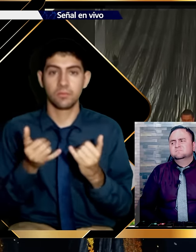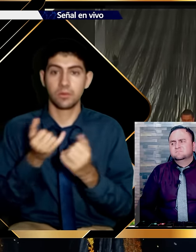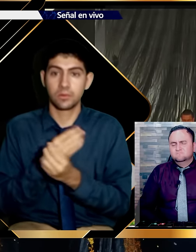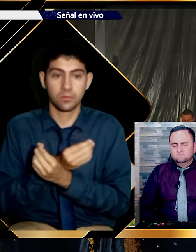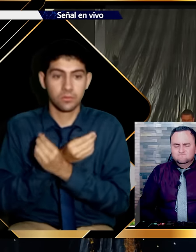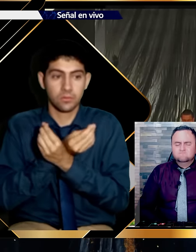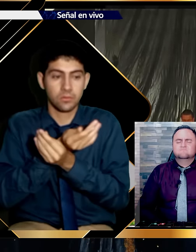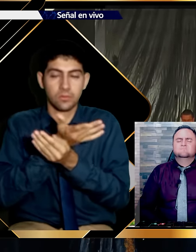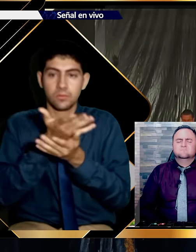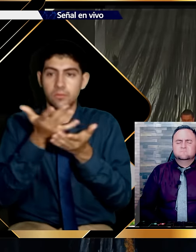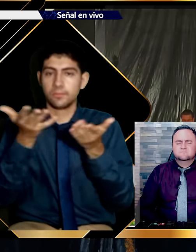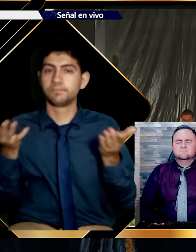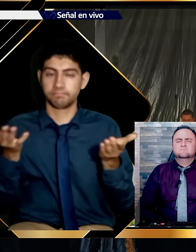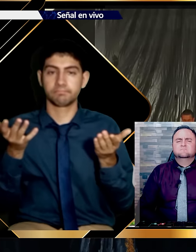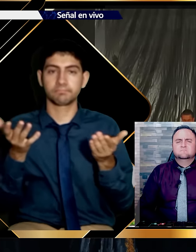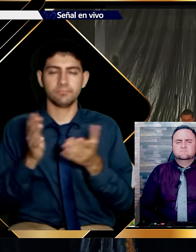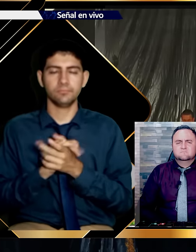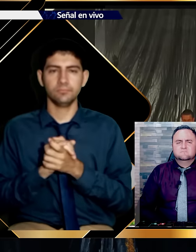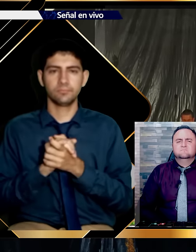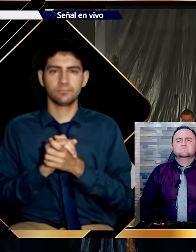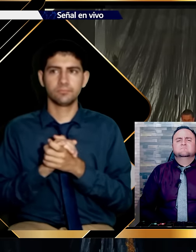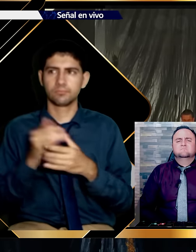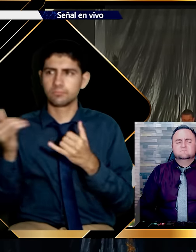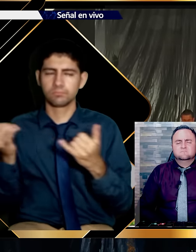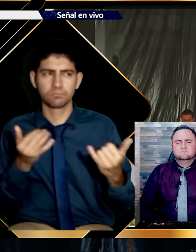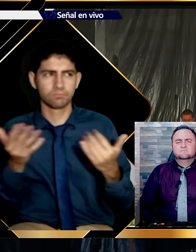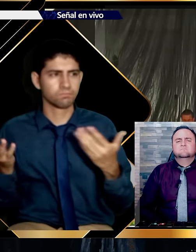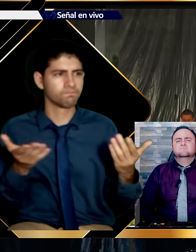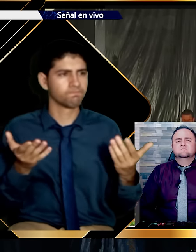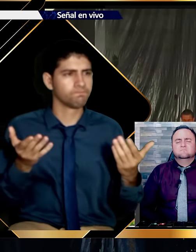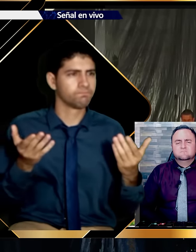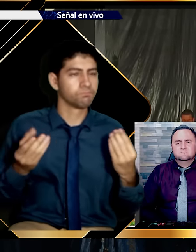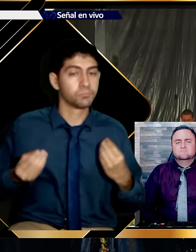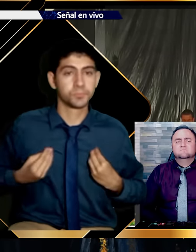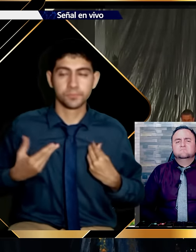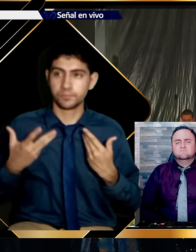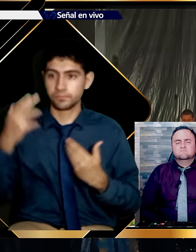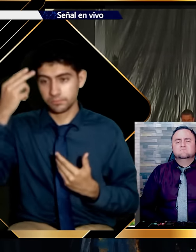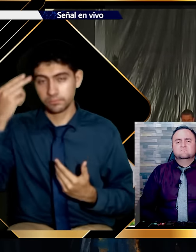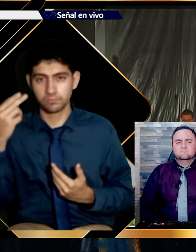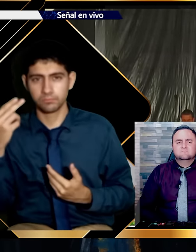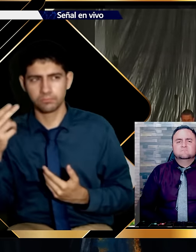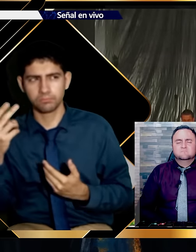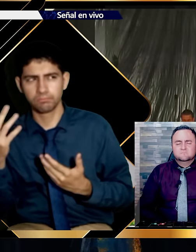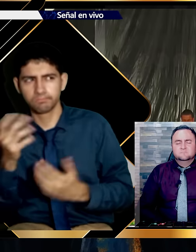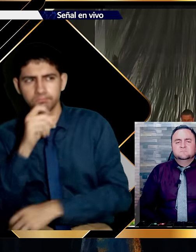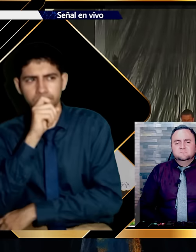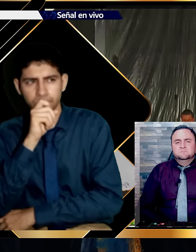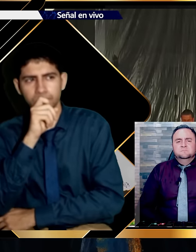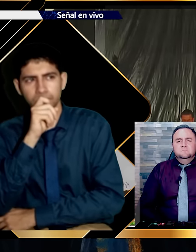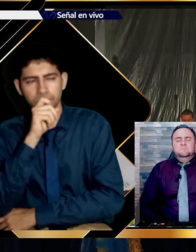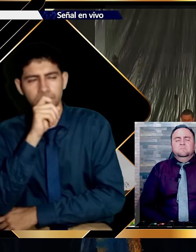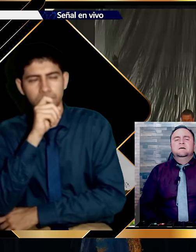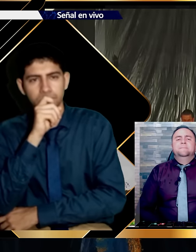estamos anunciando una santa cena. Y me parece que como que si fuera un momento exacto al vivido en la historia.